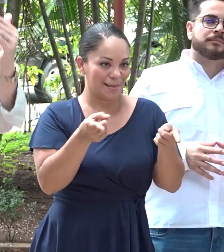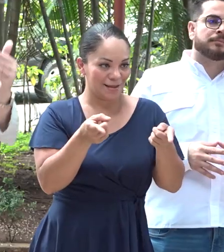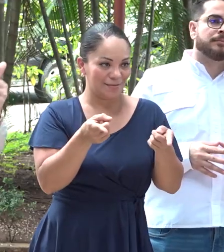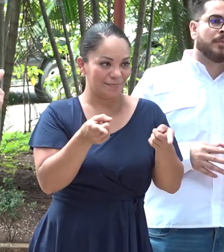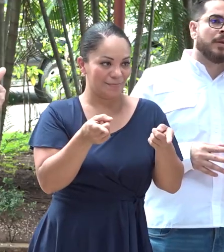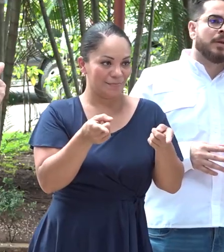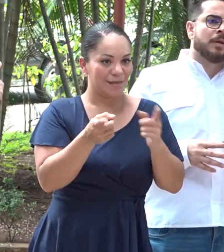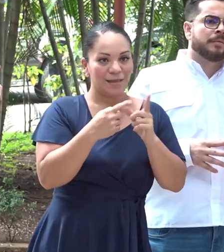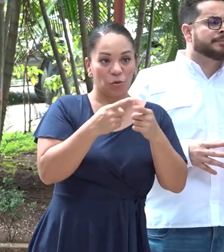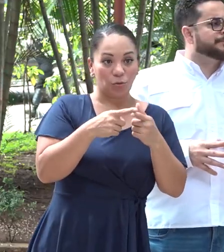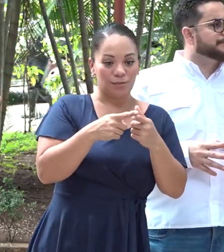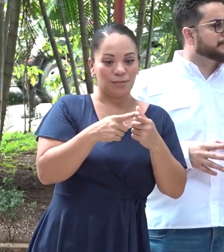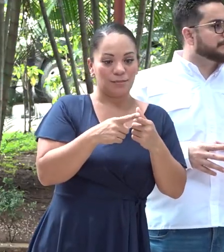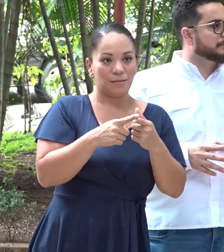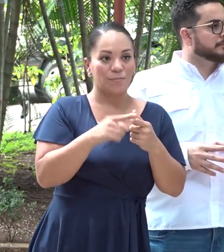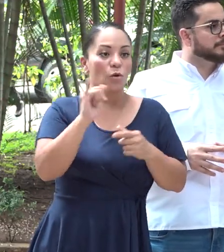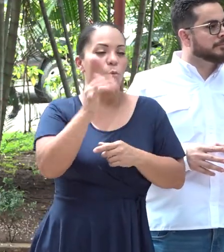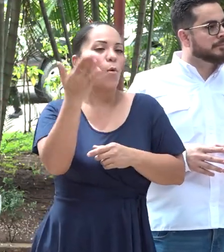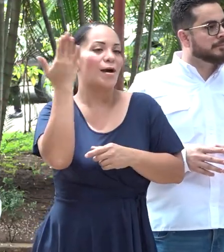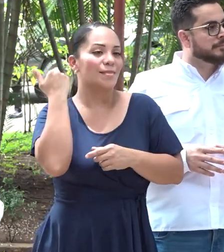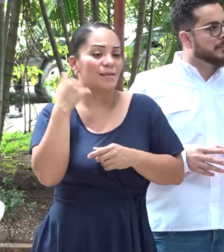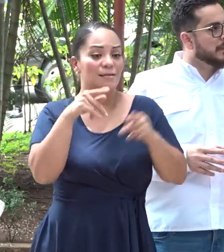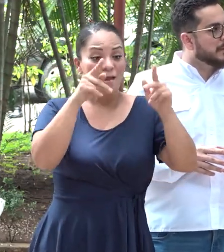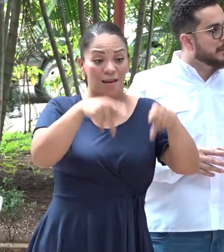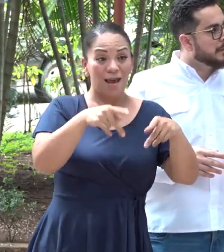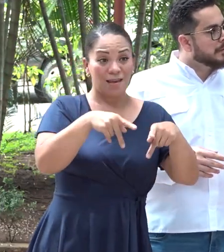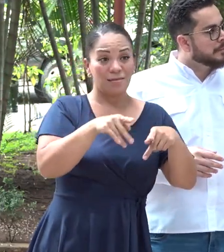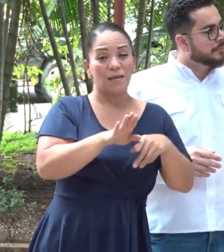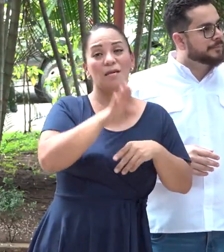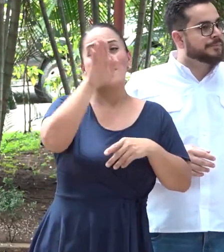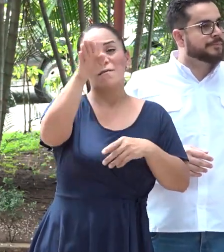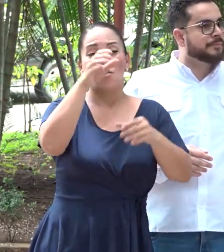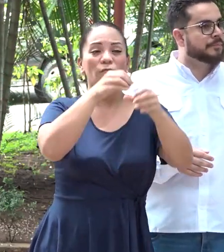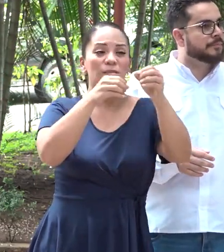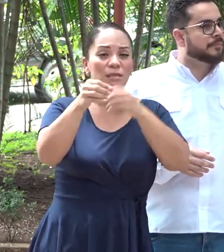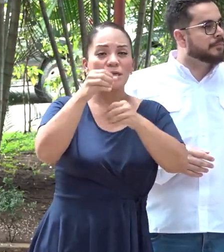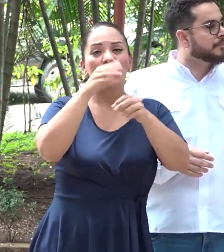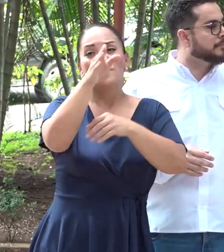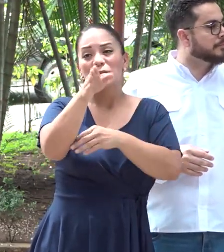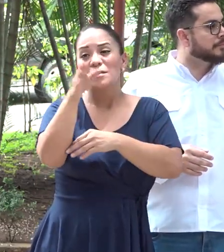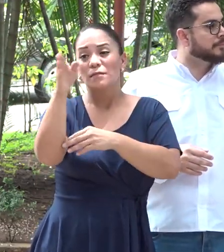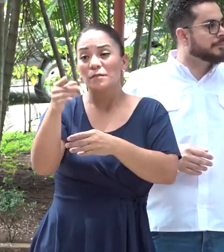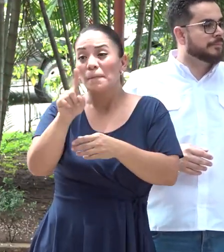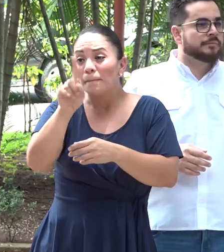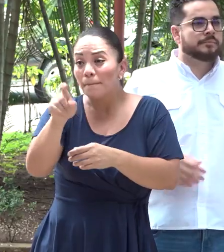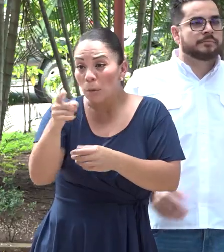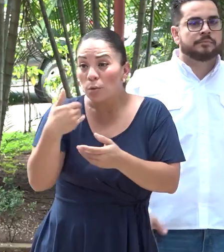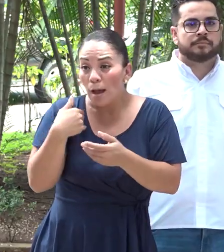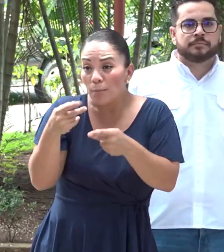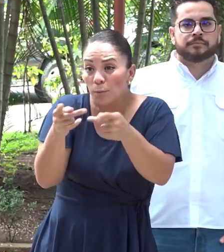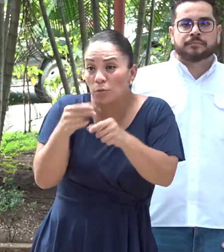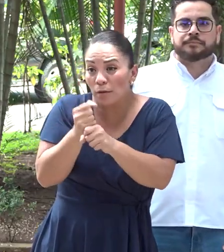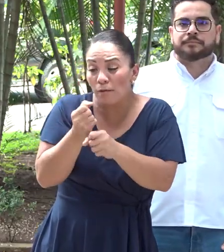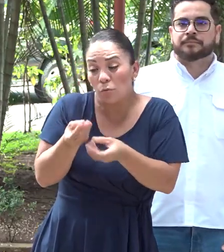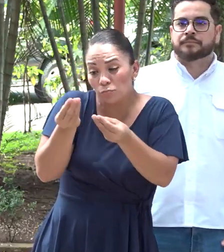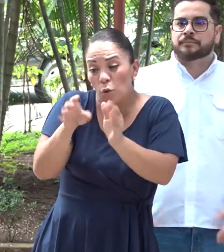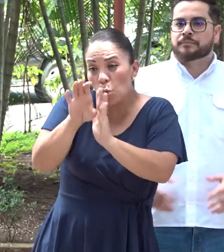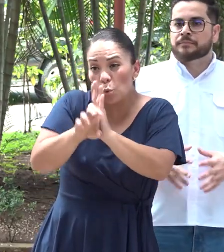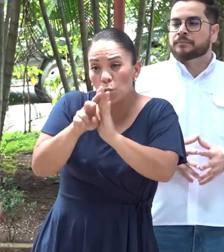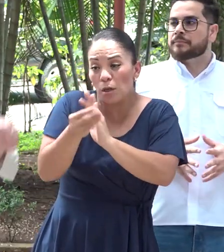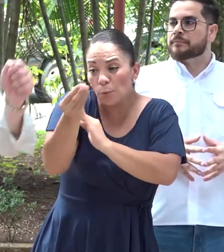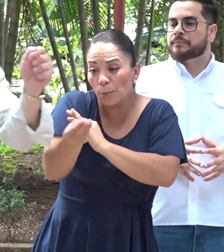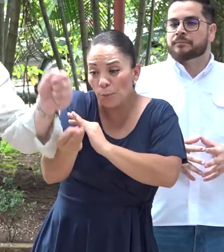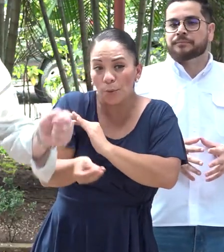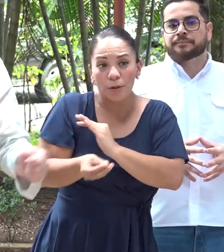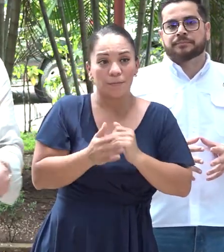lugar de la gente, como hacían antes, ir de oficina en oficina, están contratando, le dejo mi currículum,